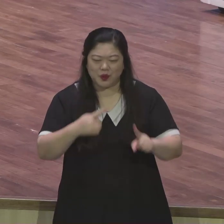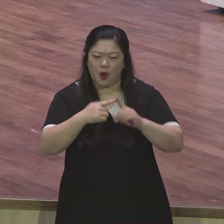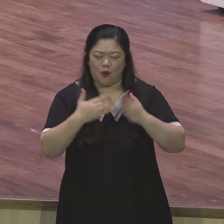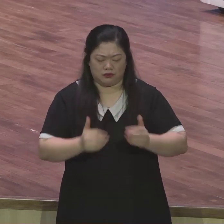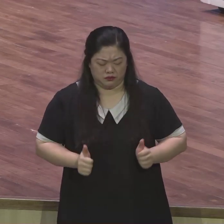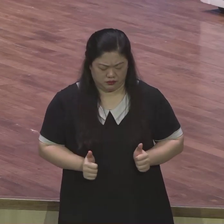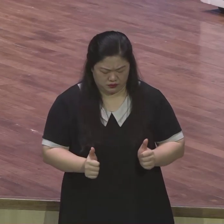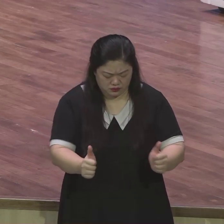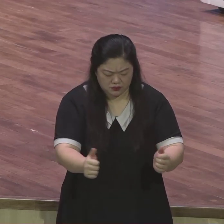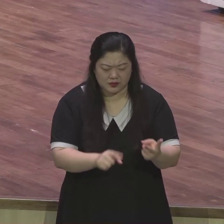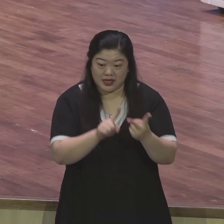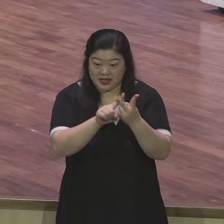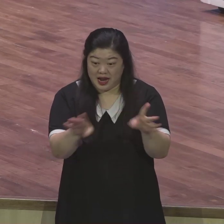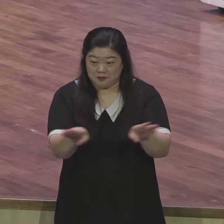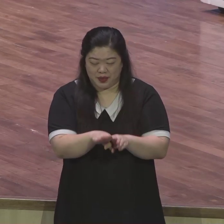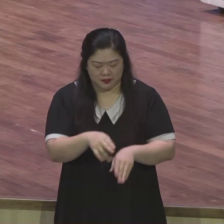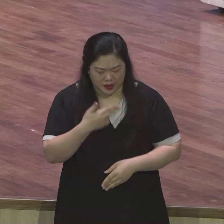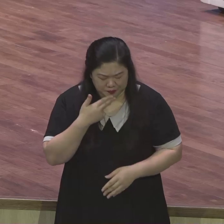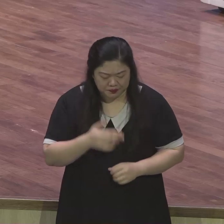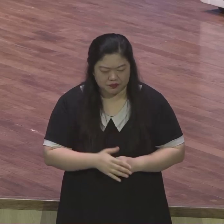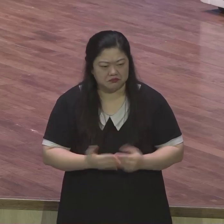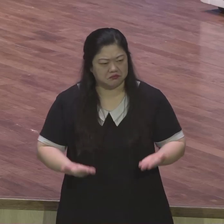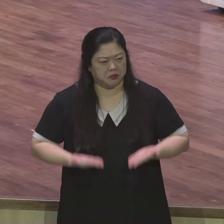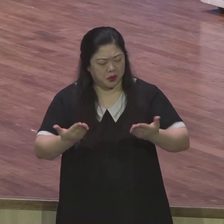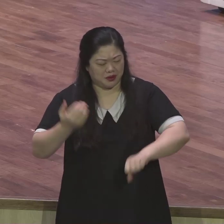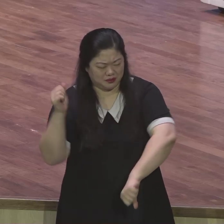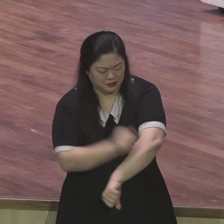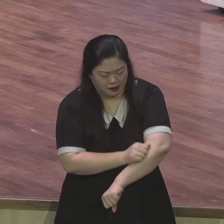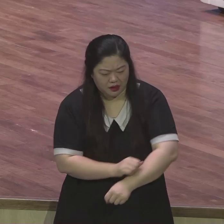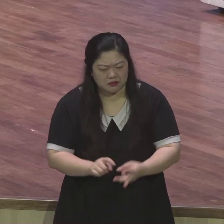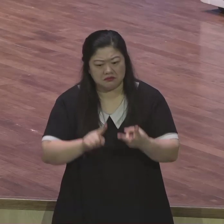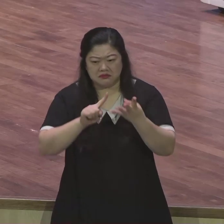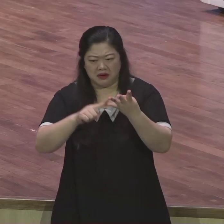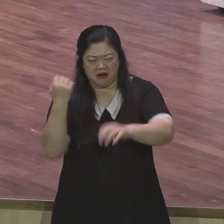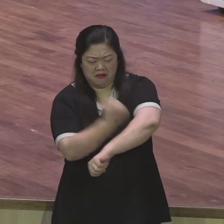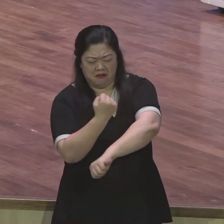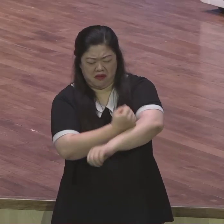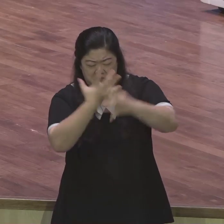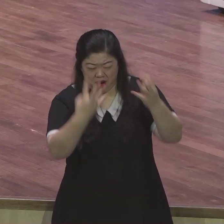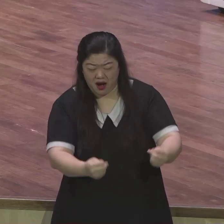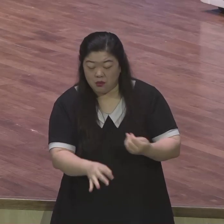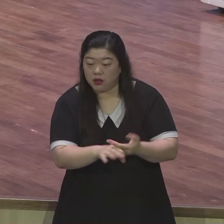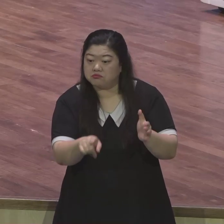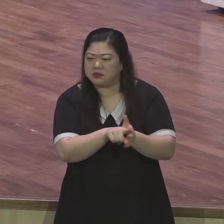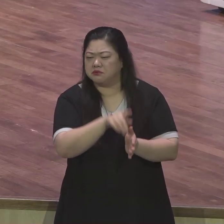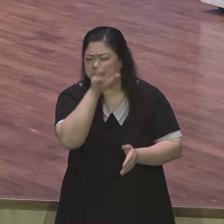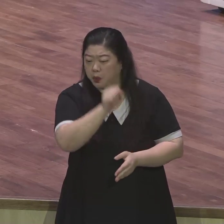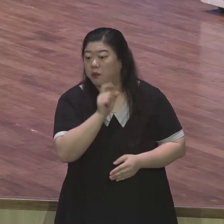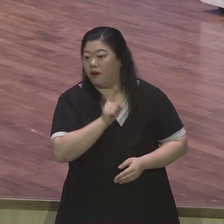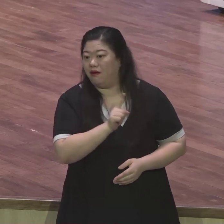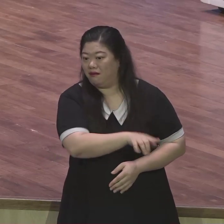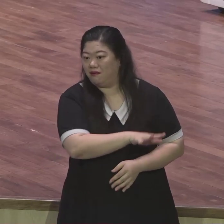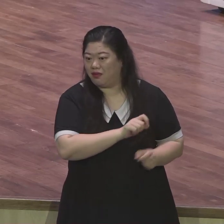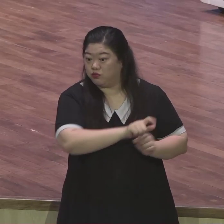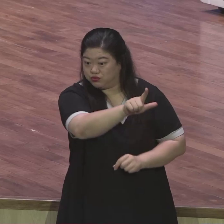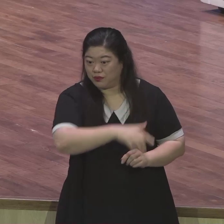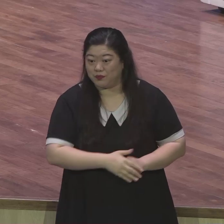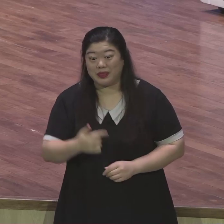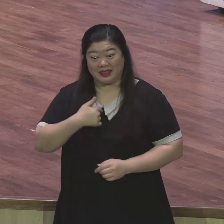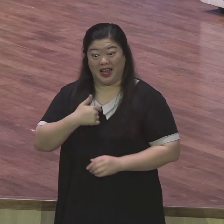사람을 보고 믿음 좋다 라고 말합니다 그래서 저도 어릴 때 믿음 좋다는 말 많이 들었어요 교회 안 빠지고 봉사